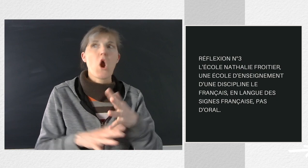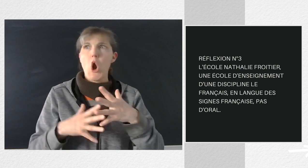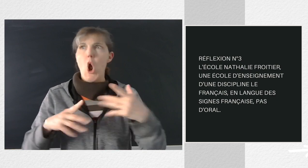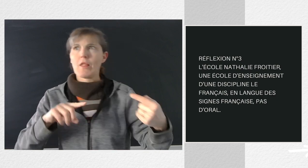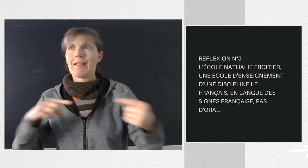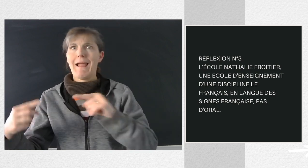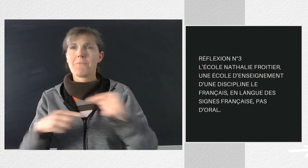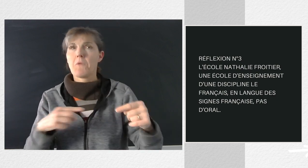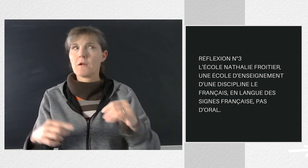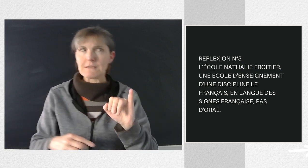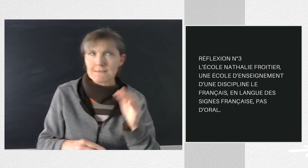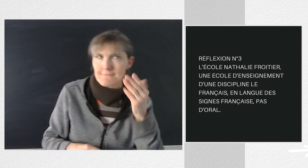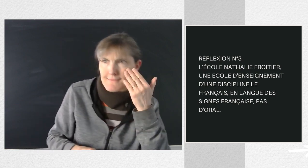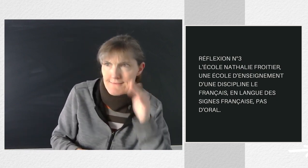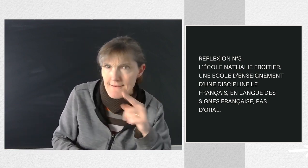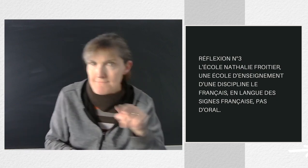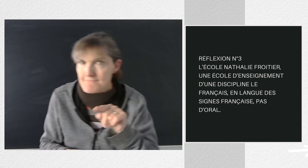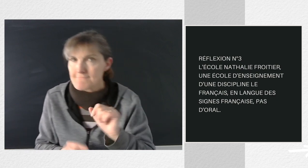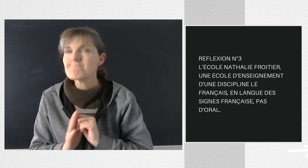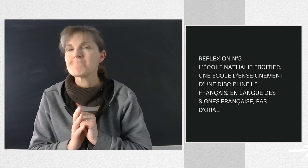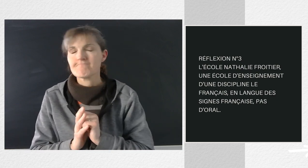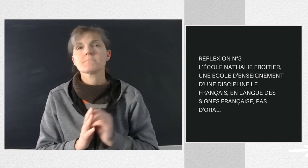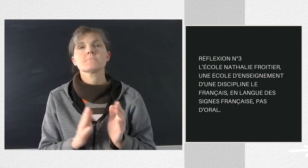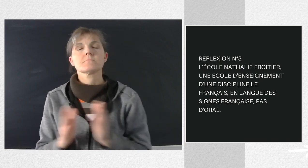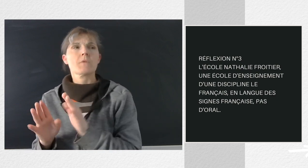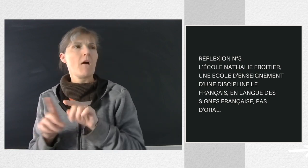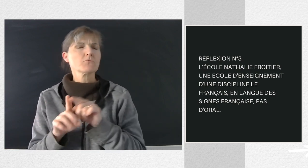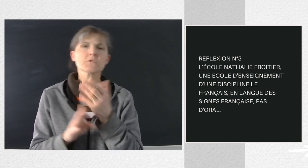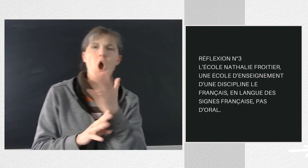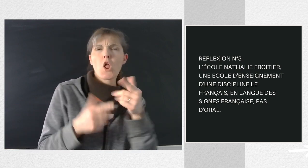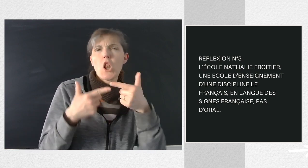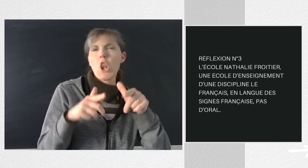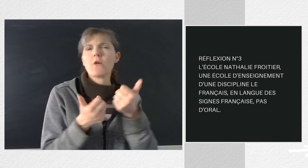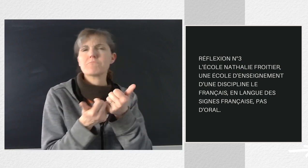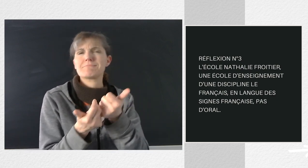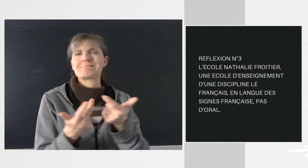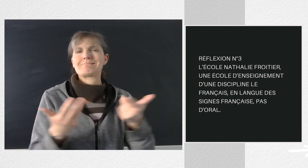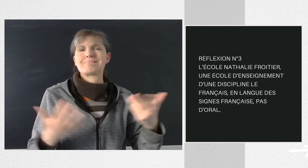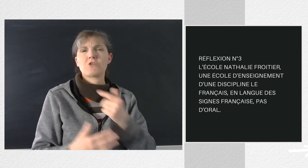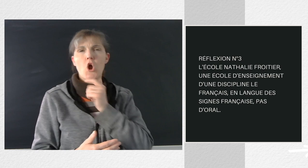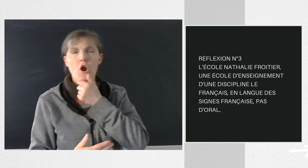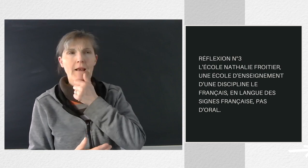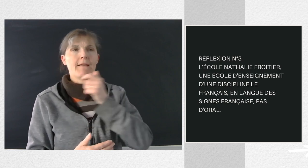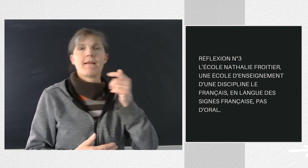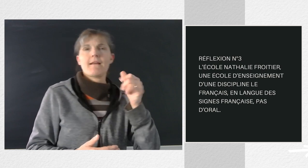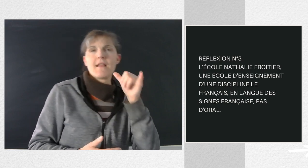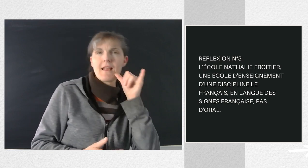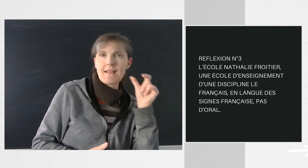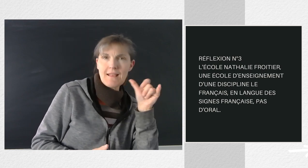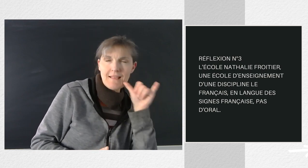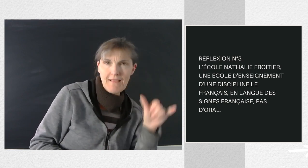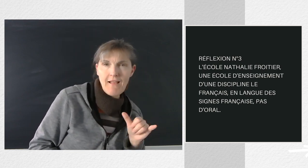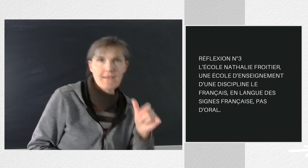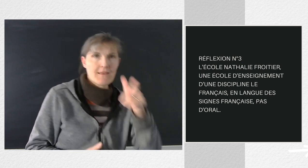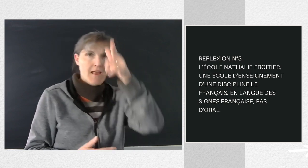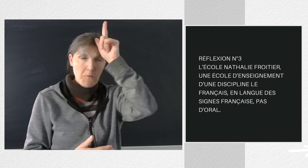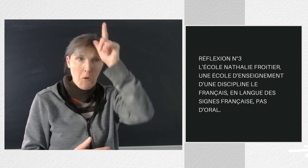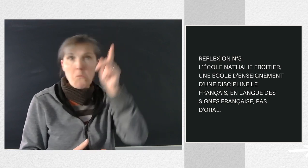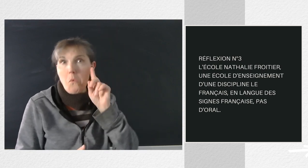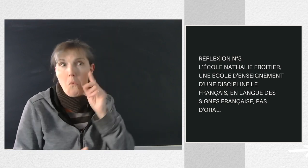savent ? Bien entendu, le français, mais pas seulement l'italien, l'allemand, l'anglais. Pourquoi un enfant sourd n'apprendra-t-il pas l'anglais ?